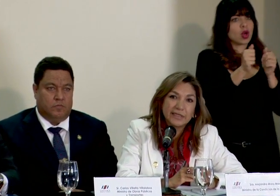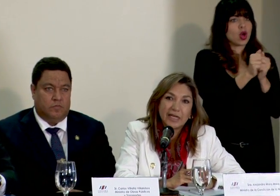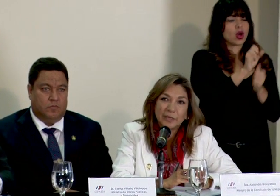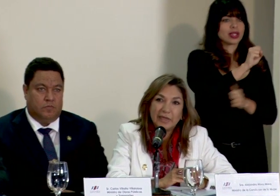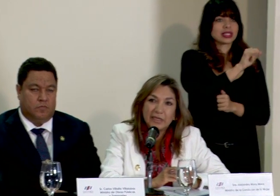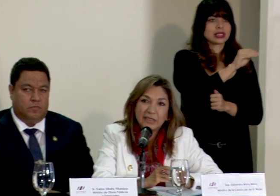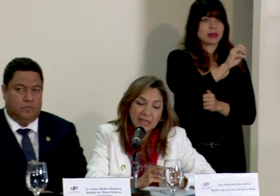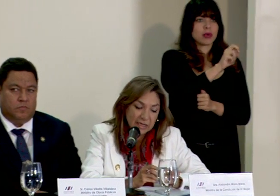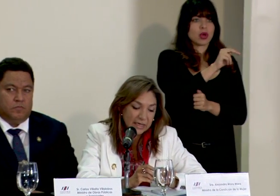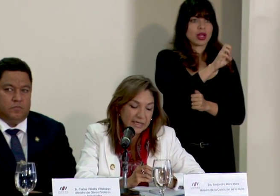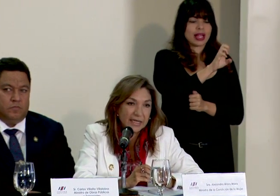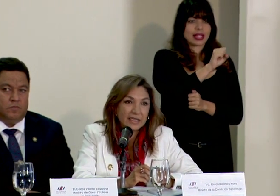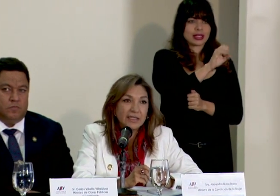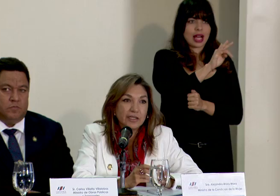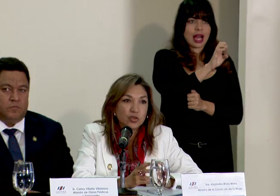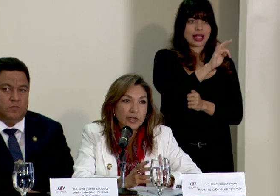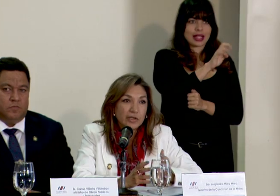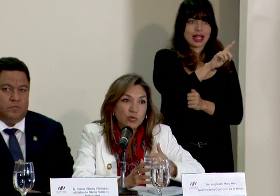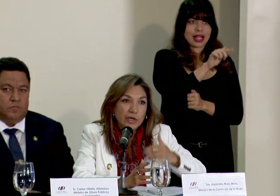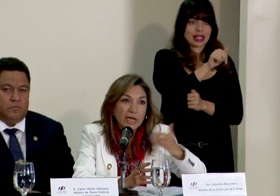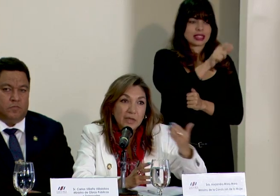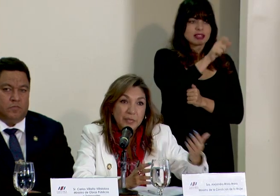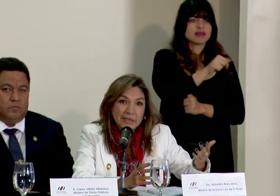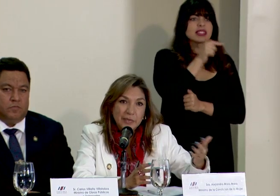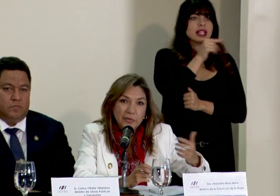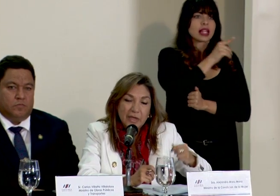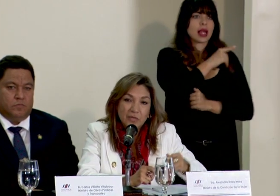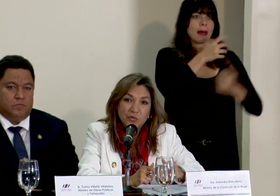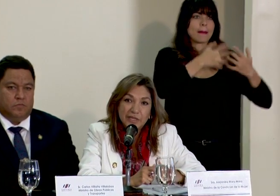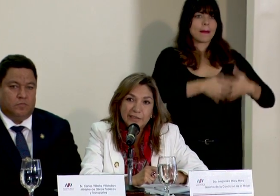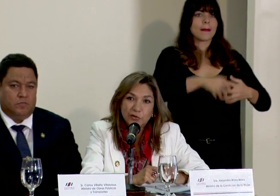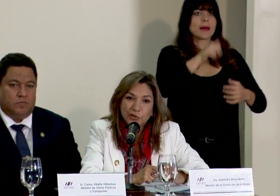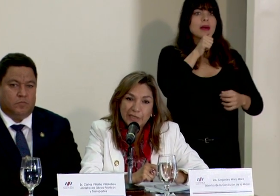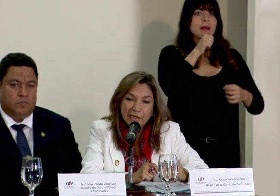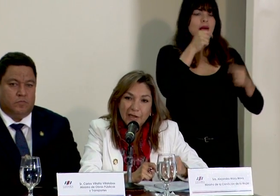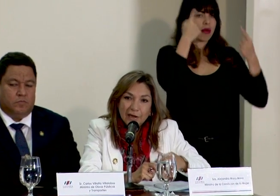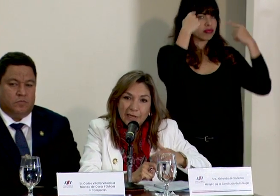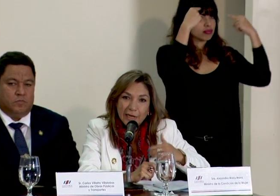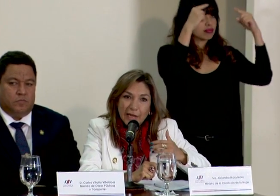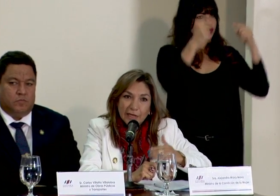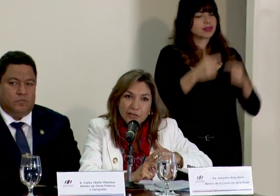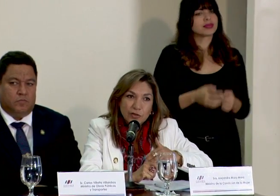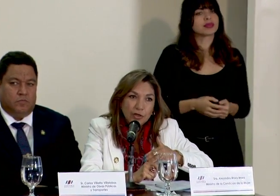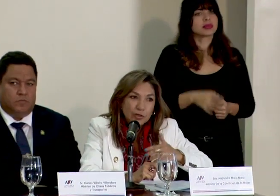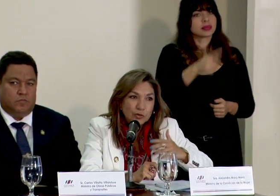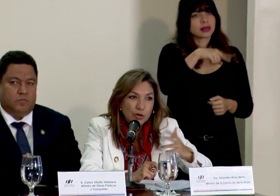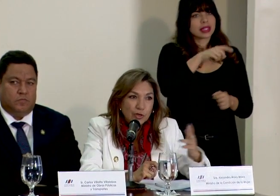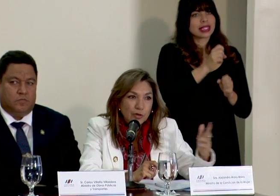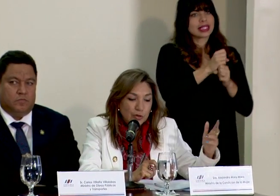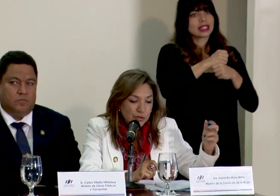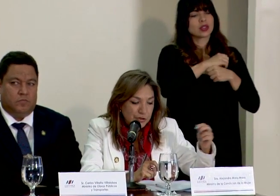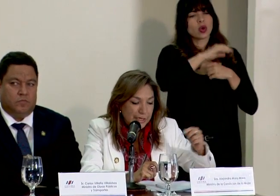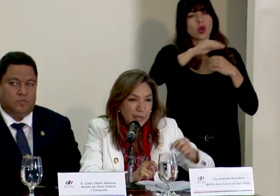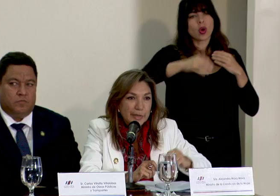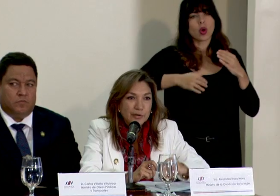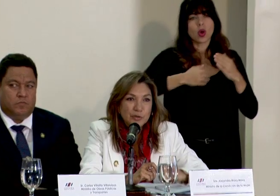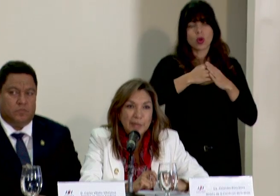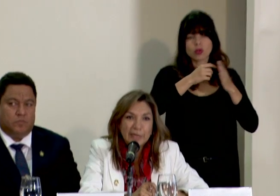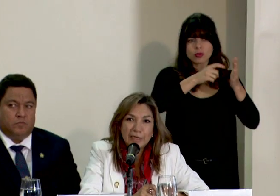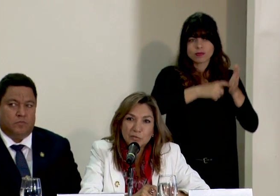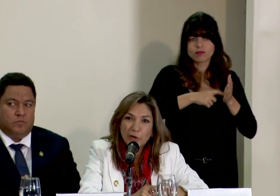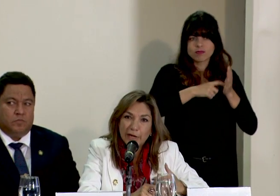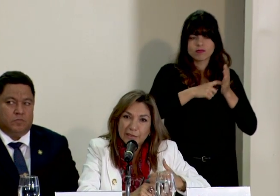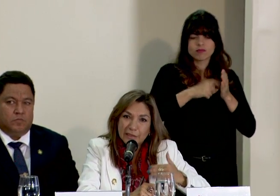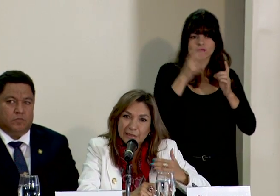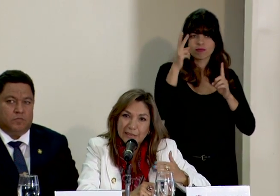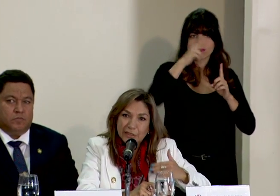Simone Scarpeleia, que es la directora de una empresa privada muy exitosa, que ha hecho todos los requerimientos